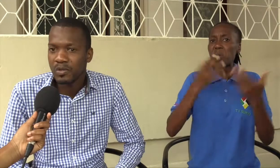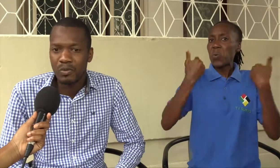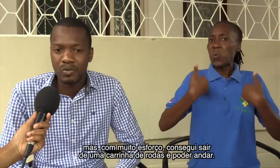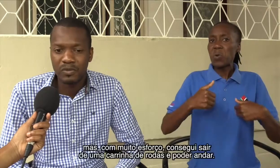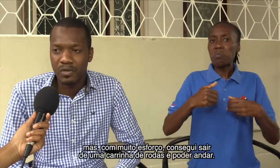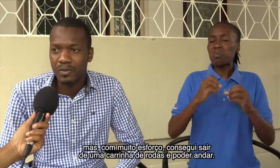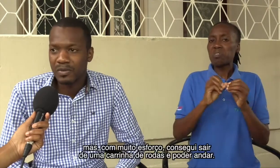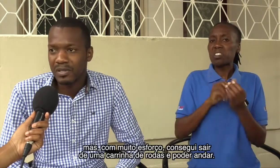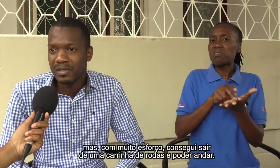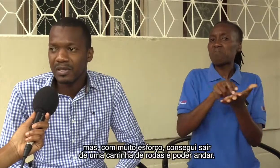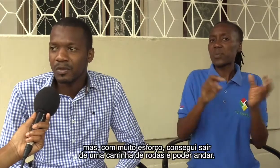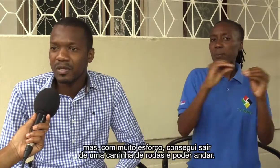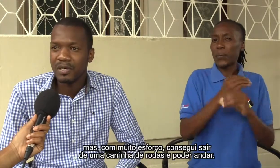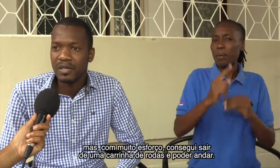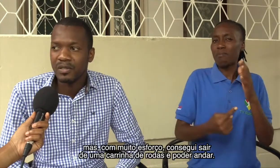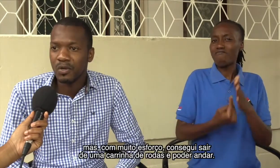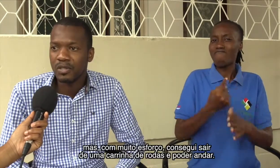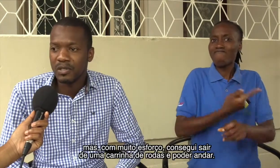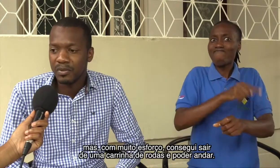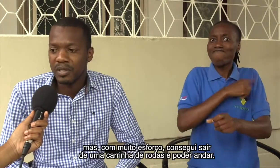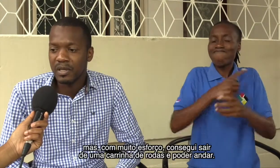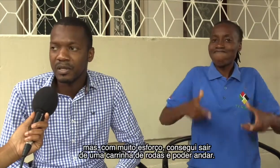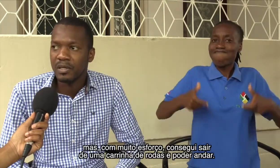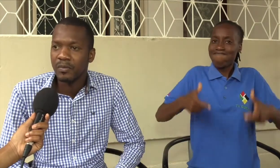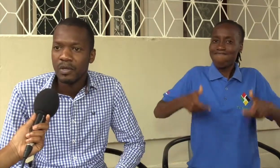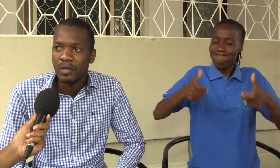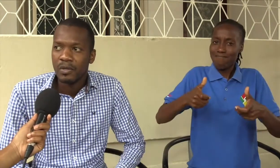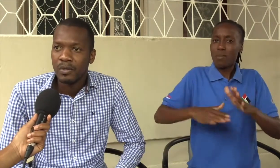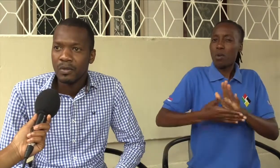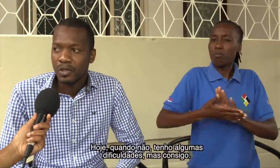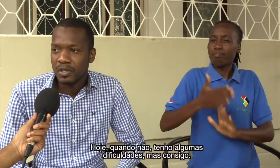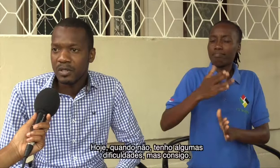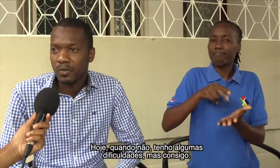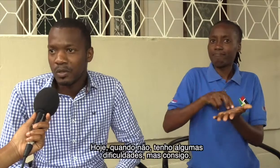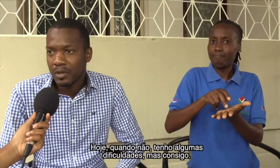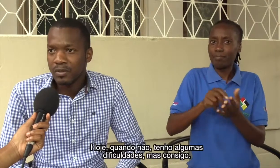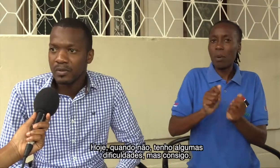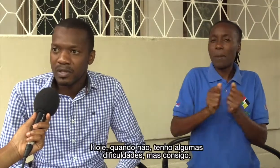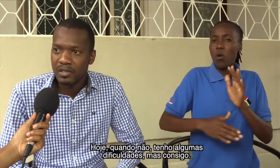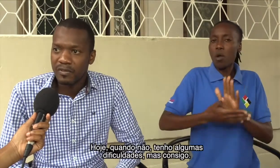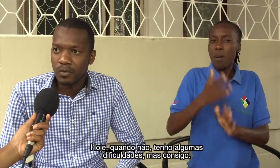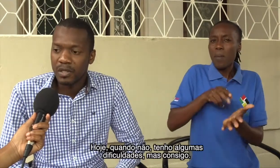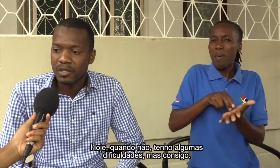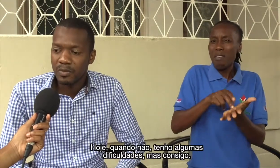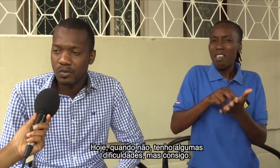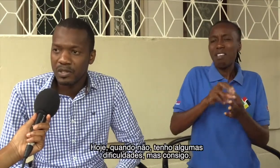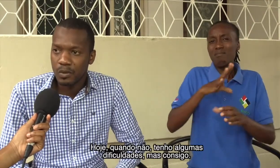com muito esforço consegui sair de uma cadeira de rodas e poder andar. Hoje em dia, quando ando, tenho certas dificuldades, mas consigo